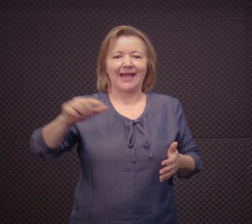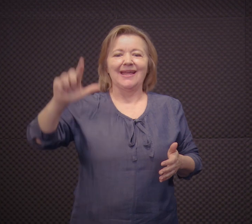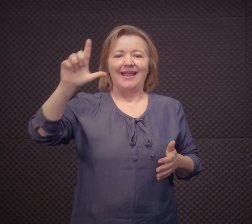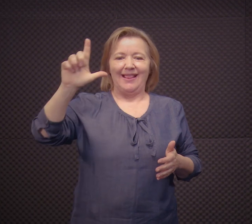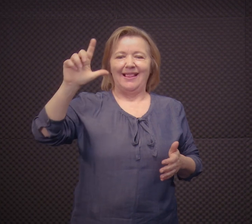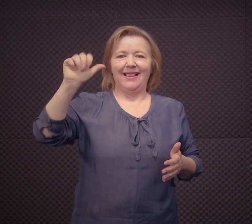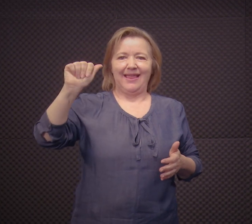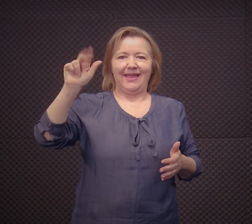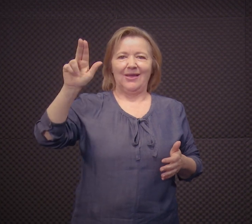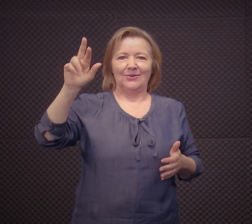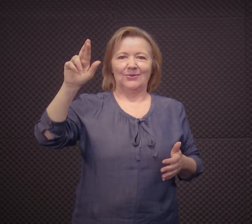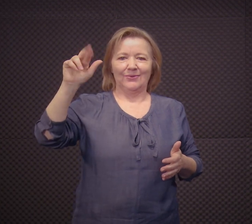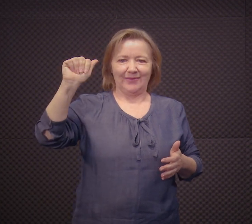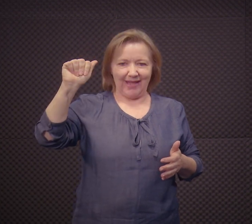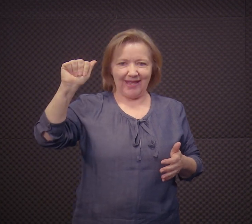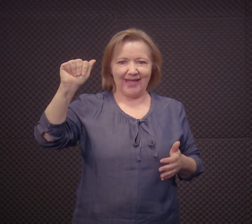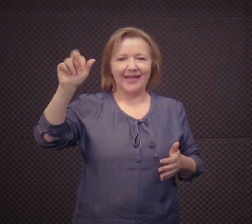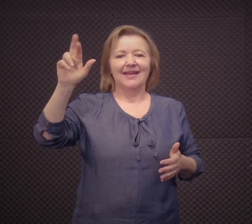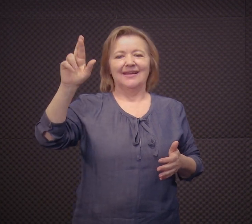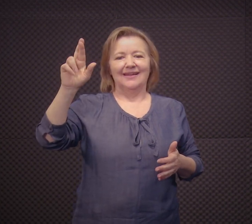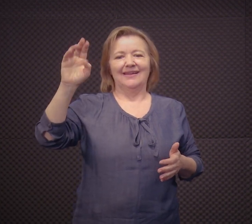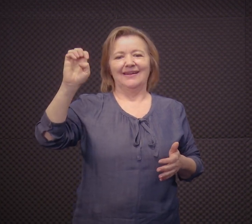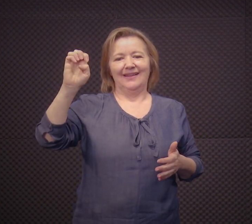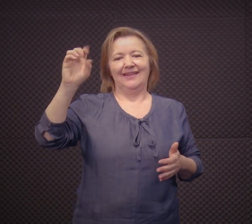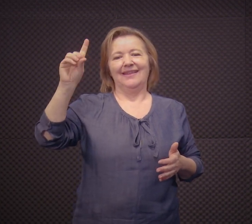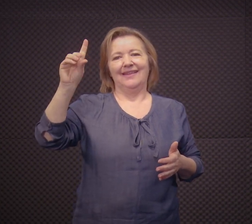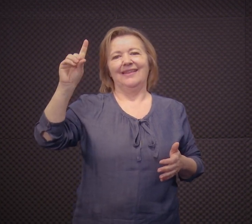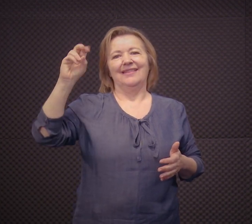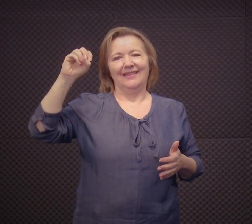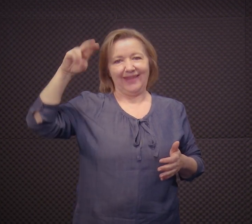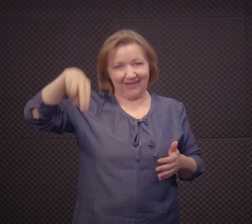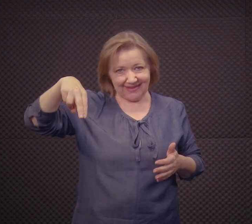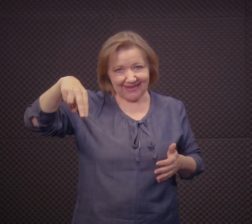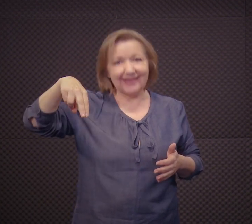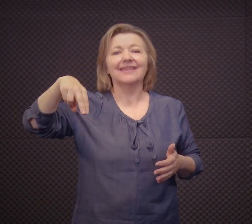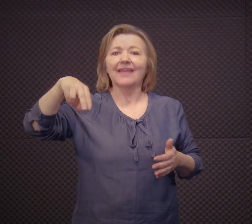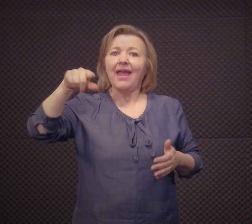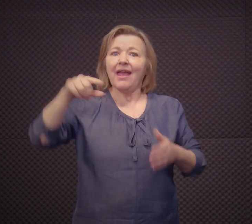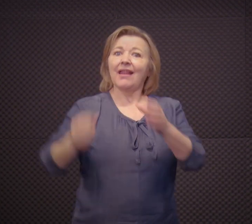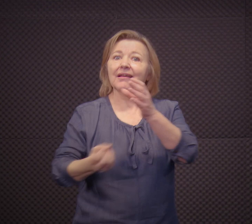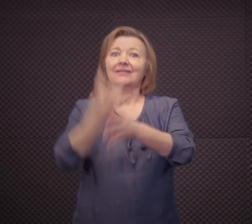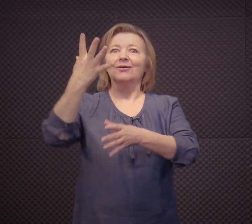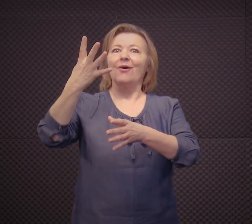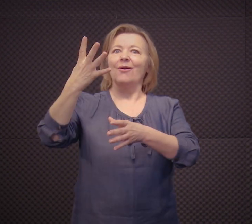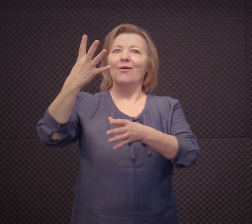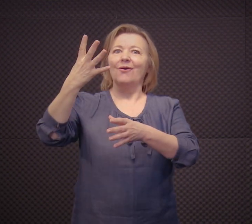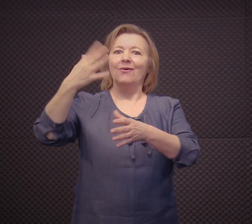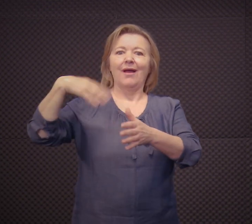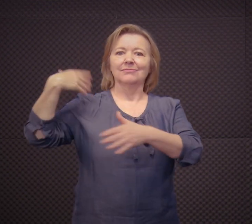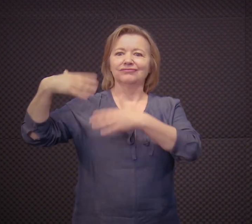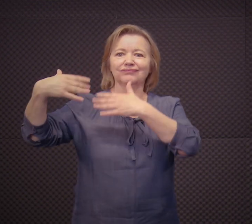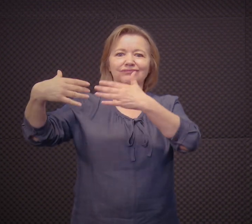primeira surda, Laura Reden, ela criou